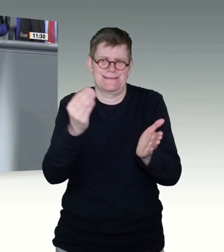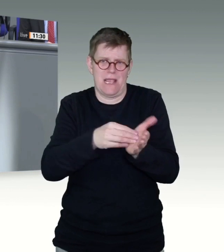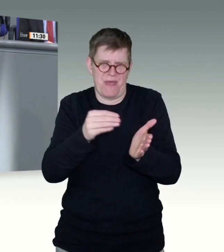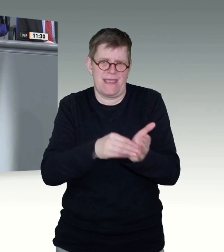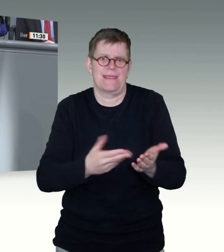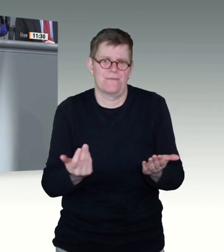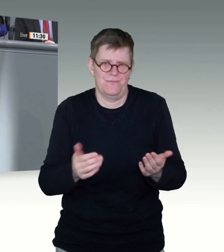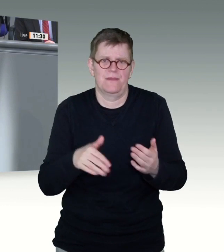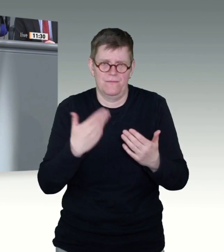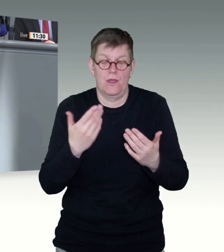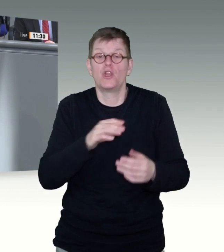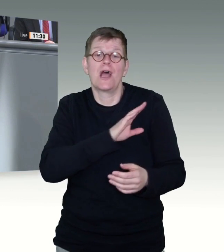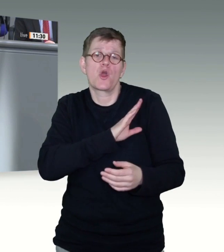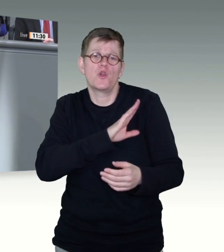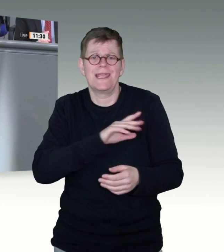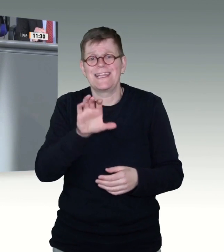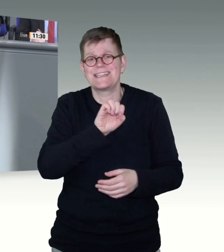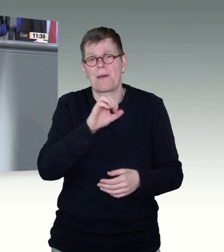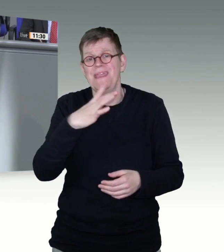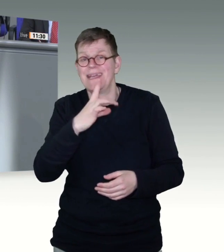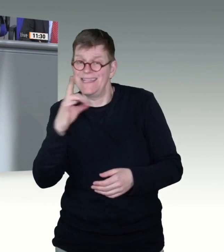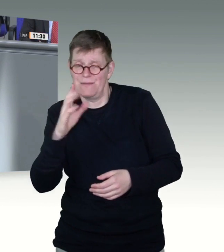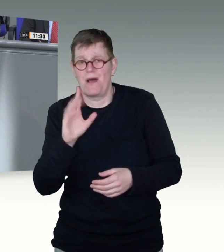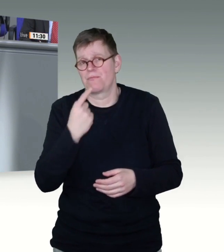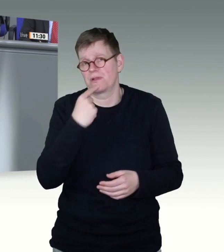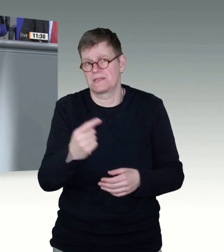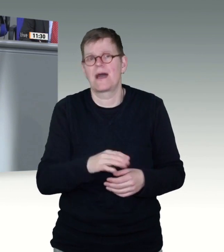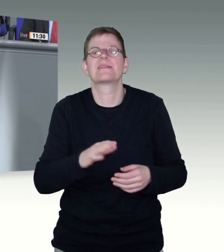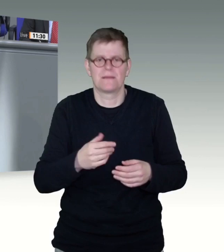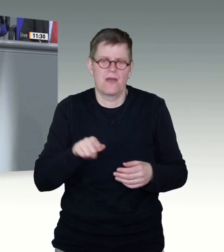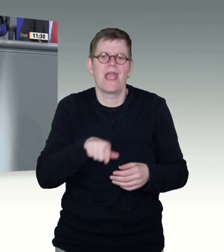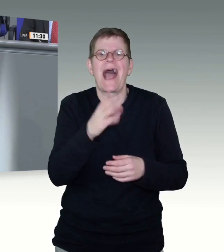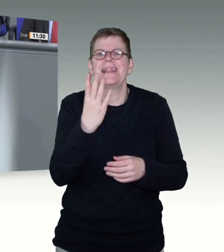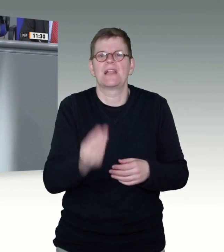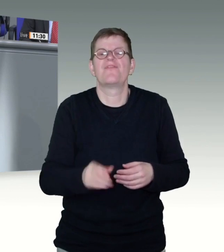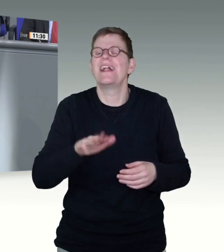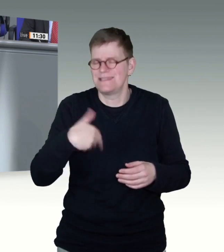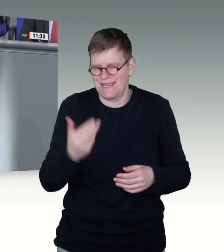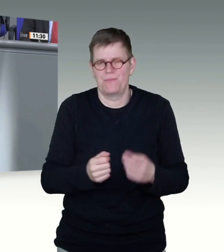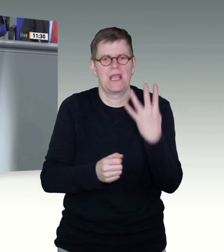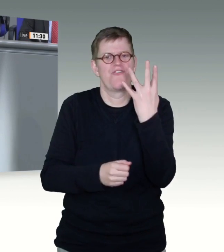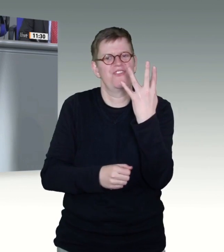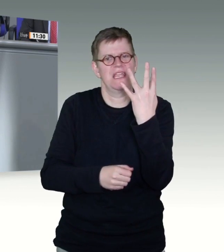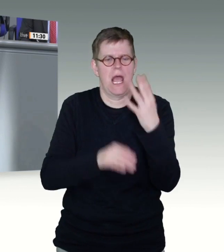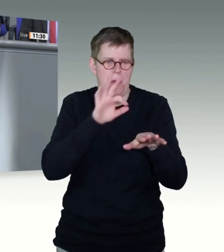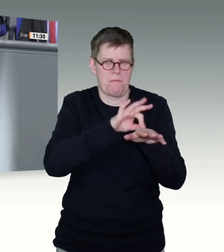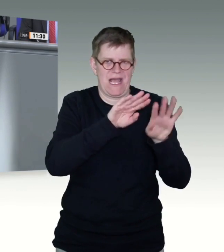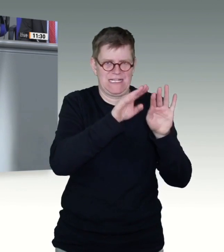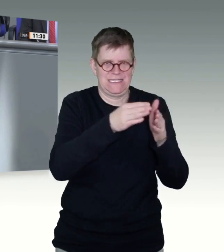Rheinland-Pfalz es vier Pilotpraxen gibt. Das heißt also, es können alle machen, aber